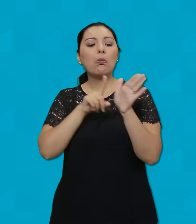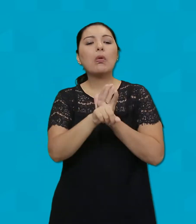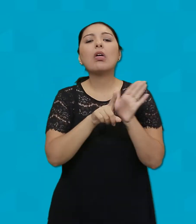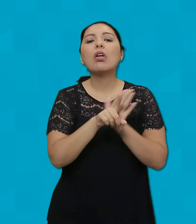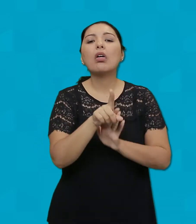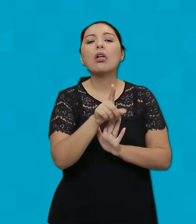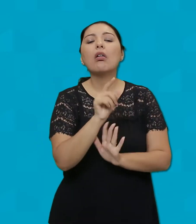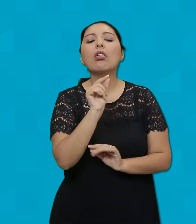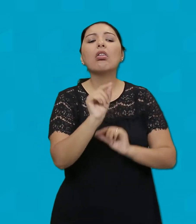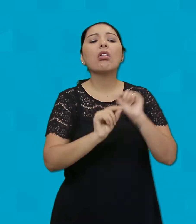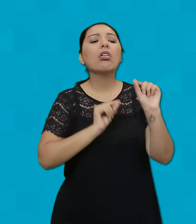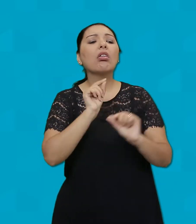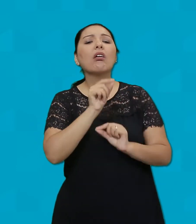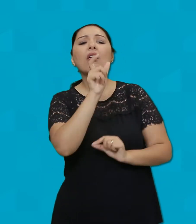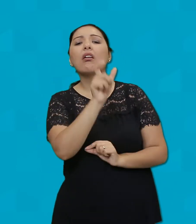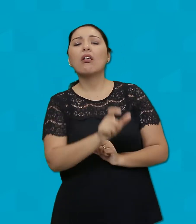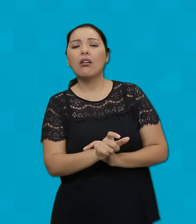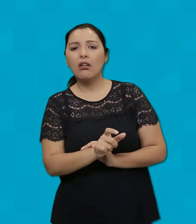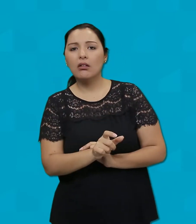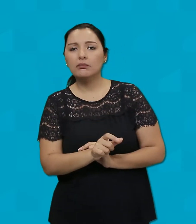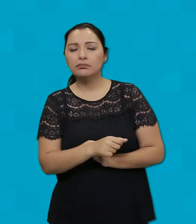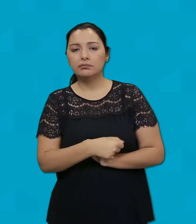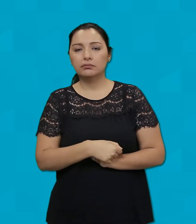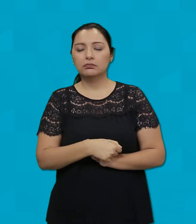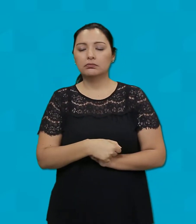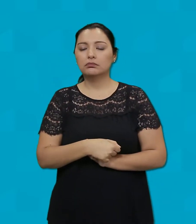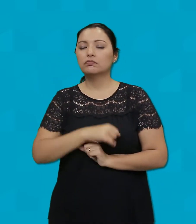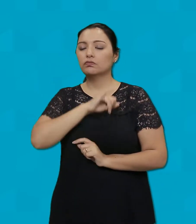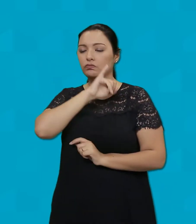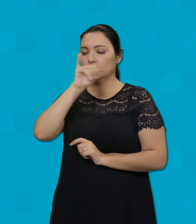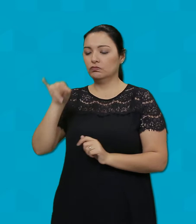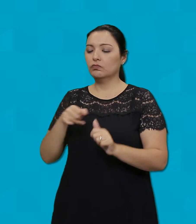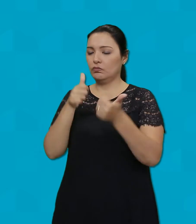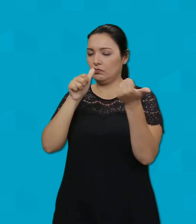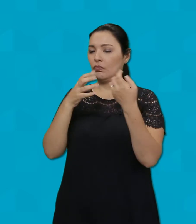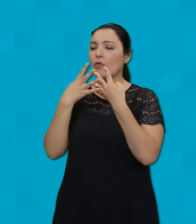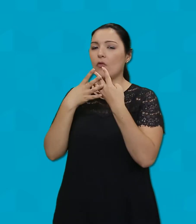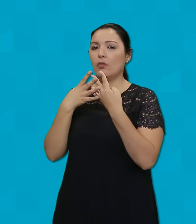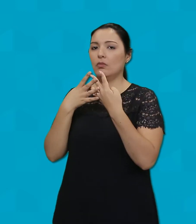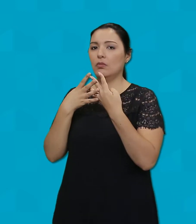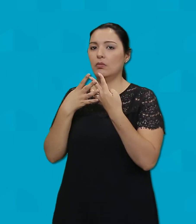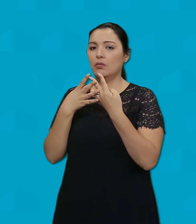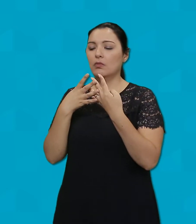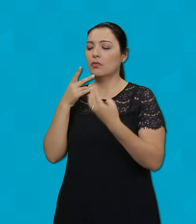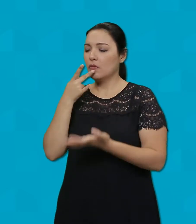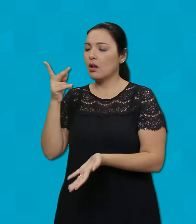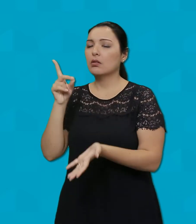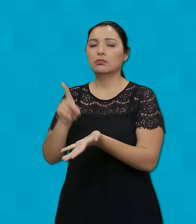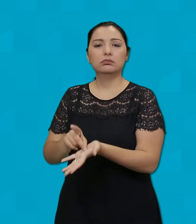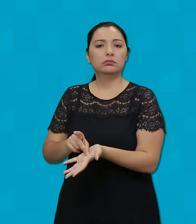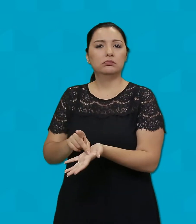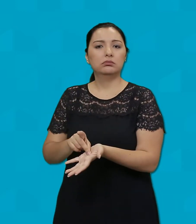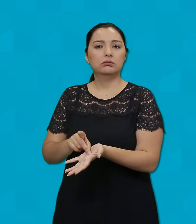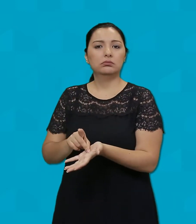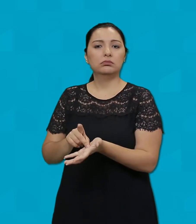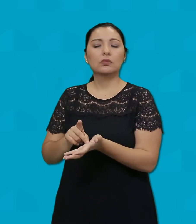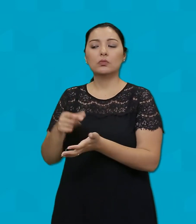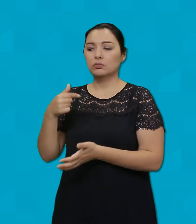Quem és tu? João confessou e não negou Confessou Eu não